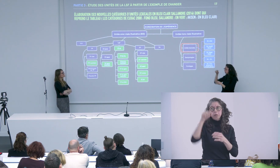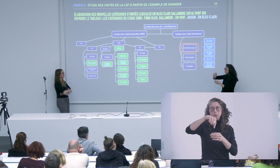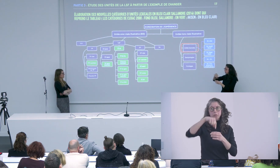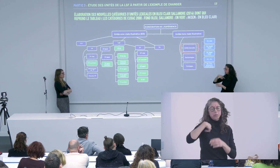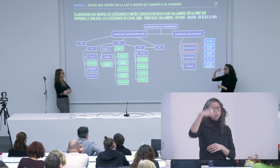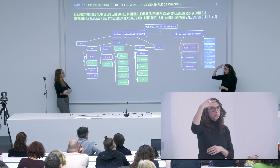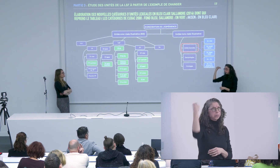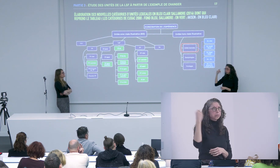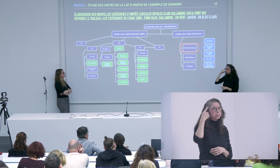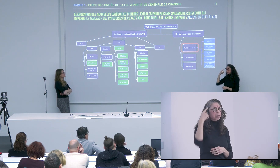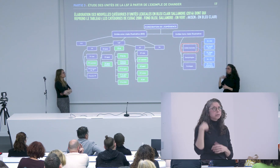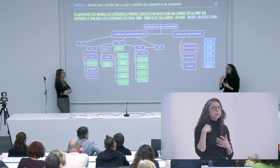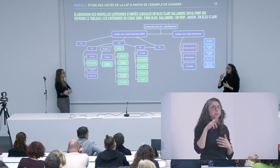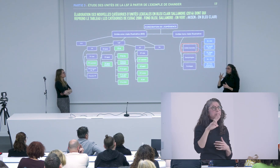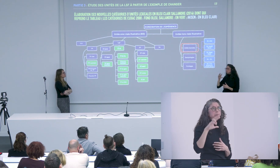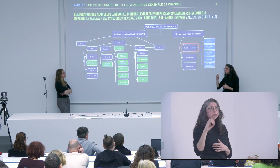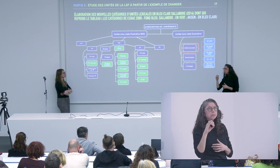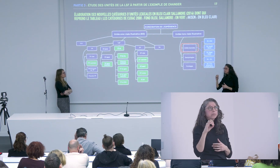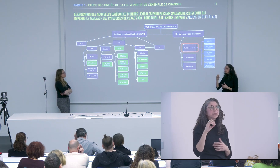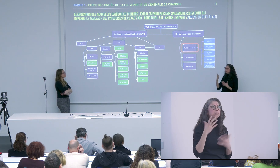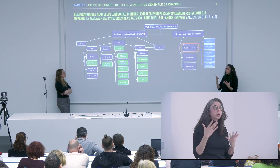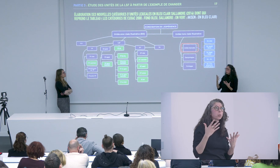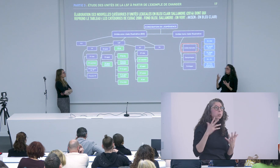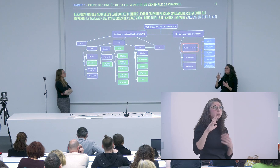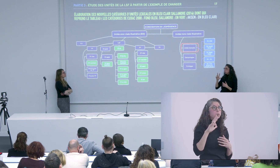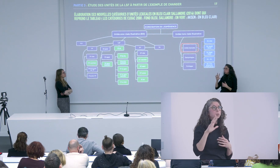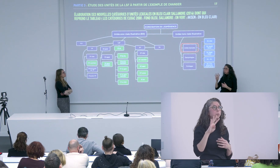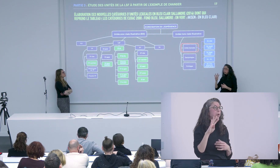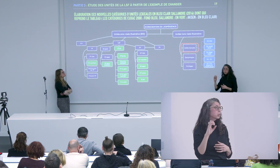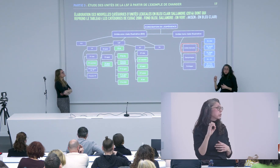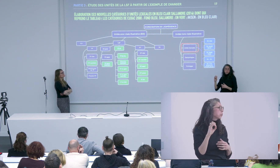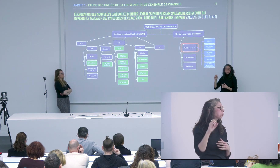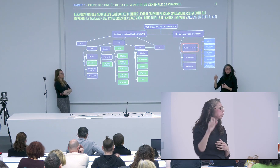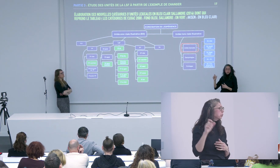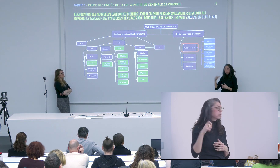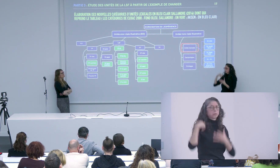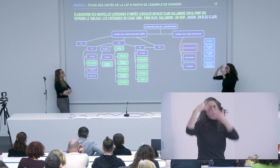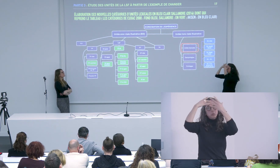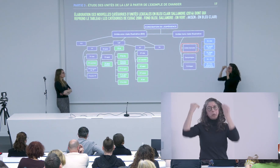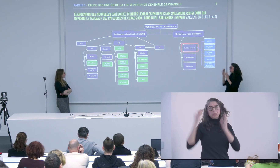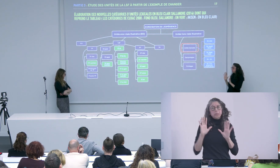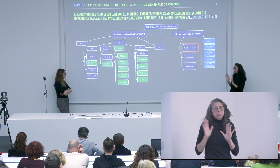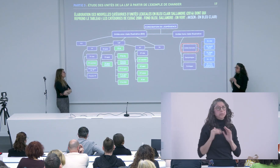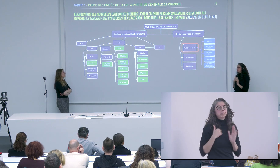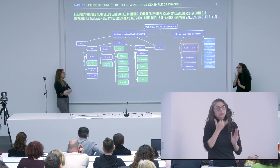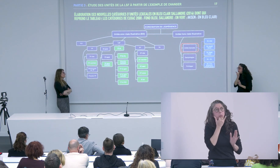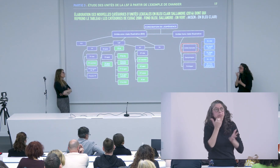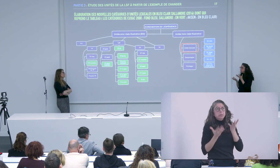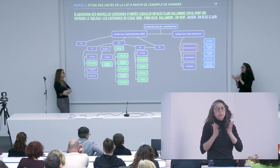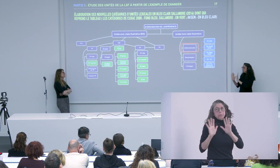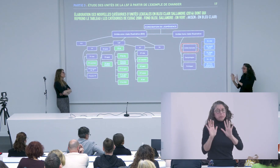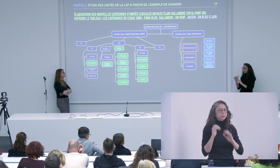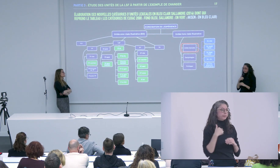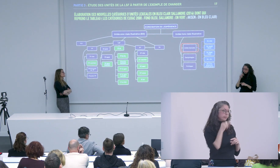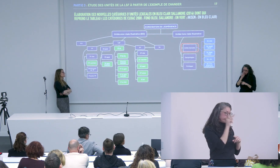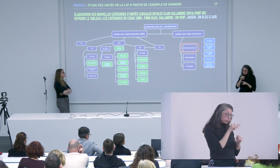je crois que je ne sais plus combien exactement il y en avait à Paris mais je crois qu'il y avait 30 ou 40 je ne plus je ne sais plus